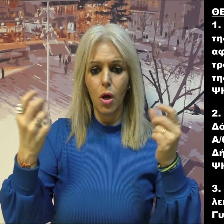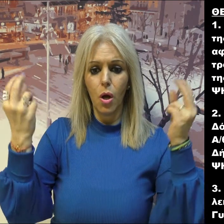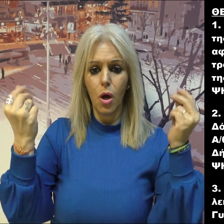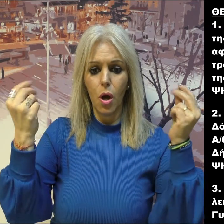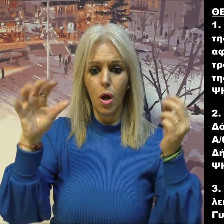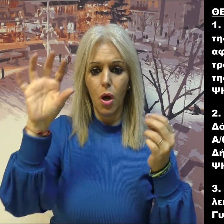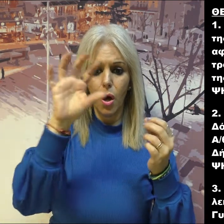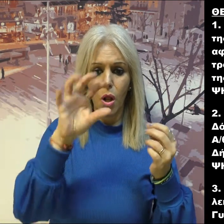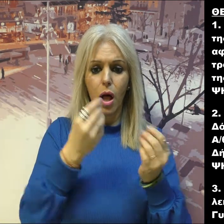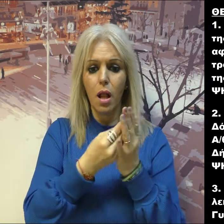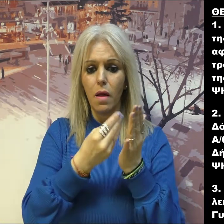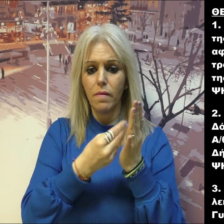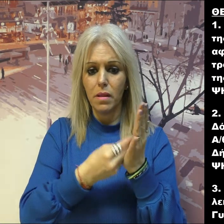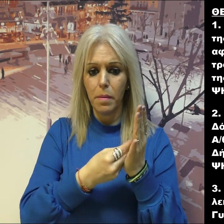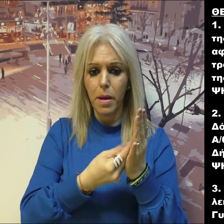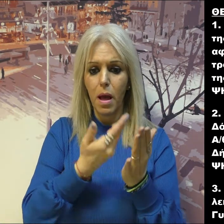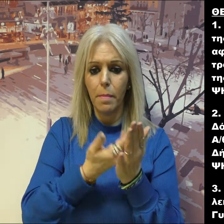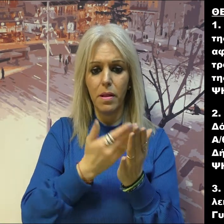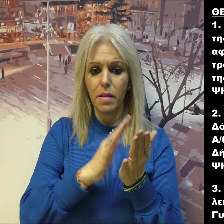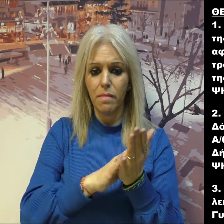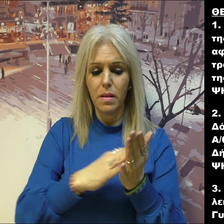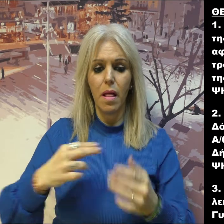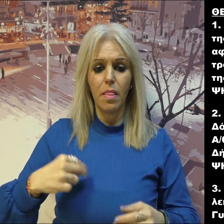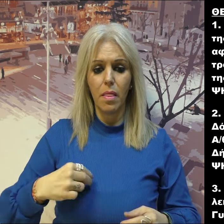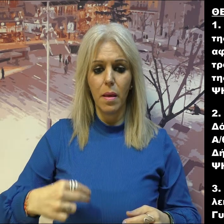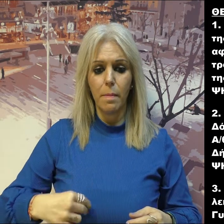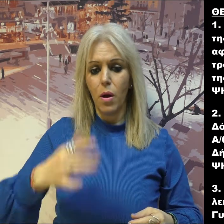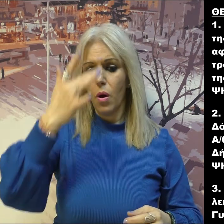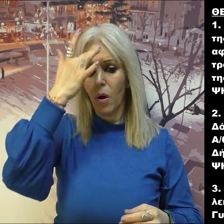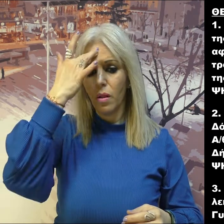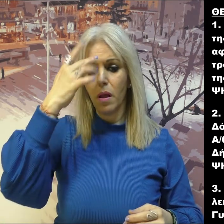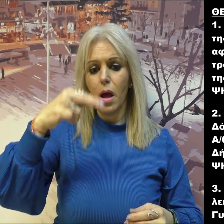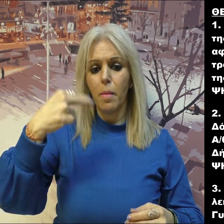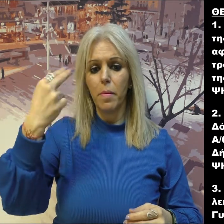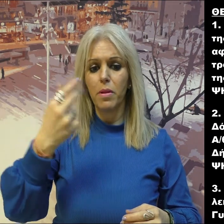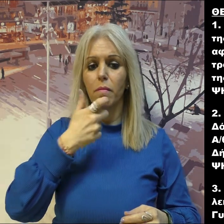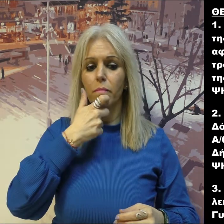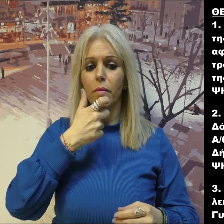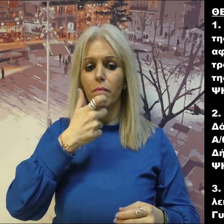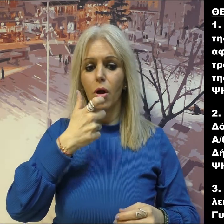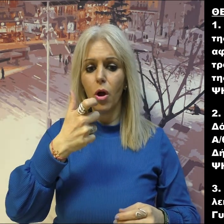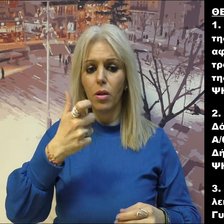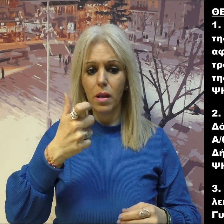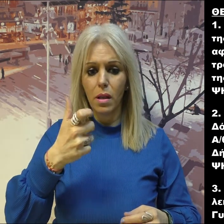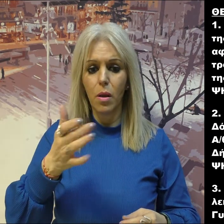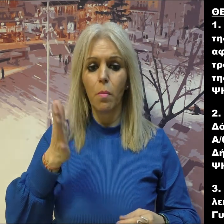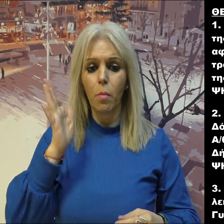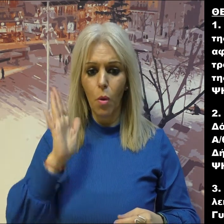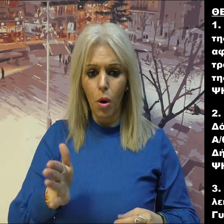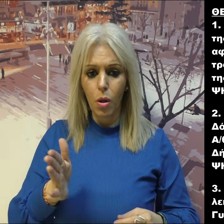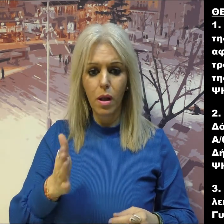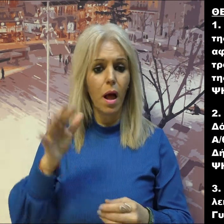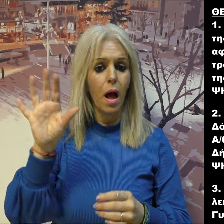Ψηφίστηκε κατά πλειοψηφία. Τρίτο, ενημέρωση σχετικά με τη λειτουργία του Καλλιτεχνικού Γυμνασίου στο Δήμο Κοζάνης. Τέταρτο,